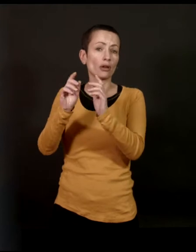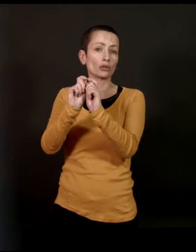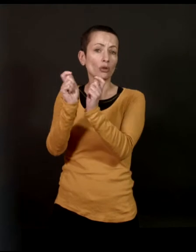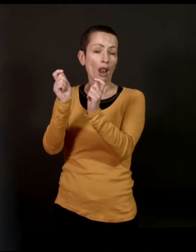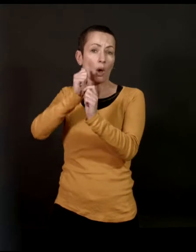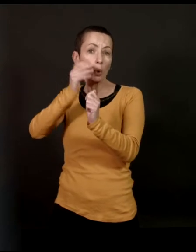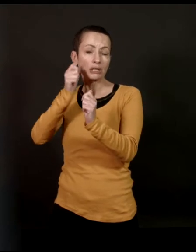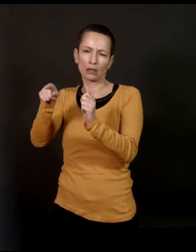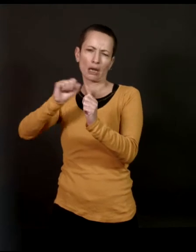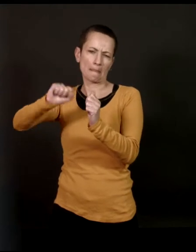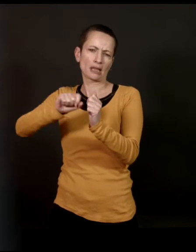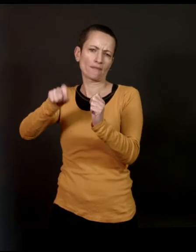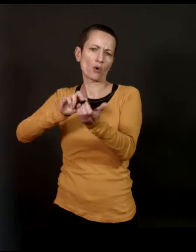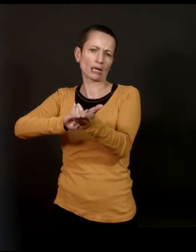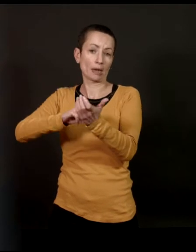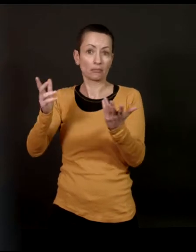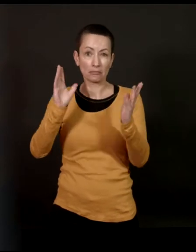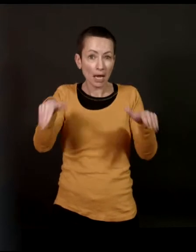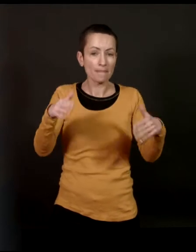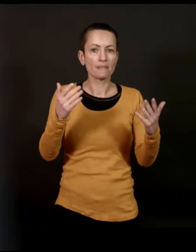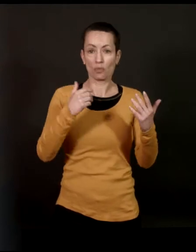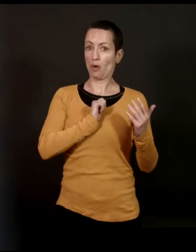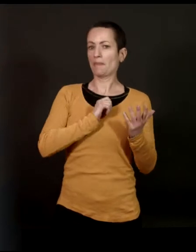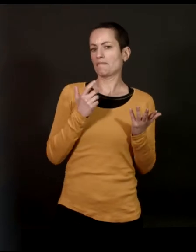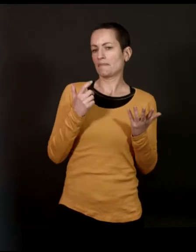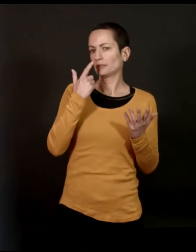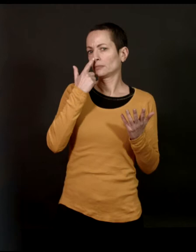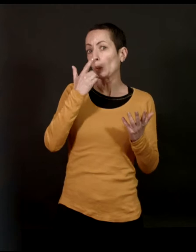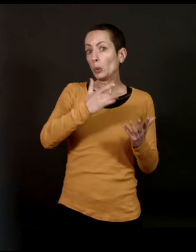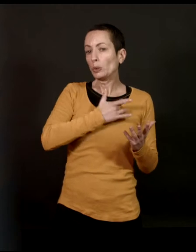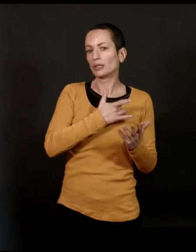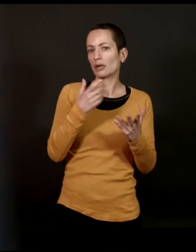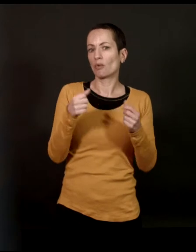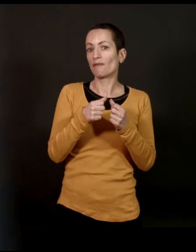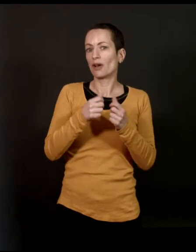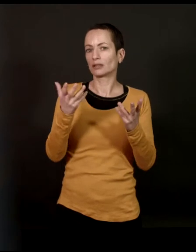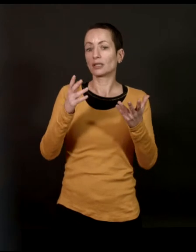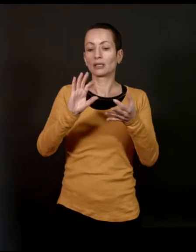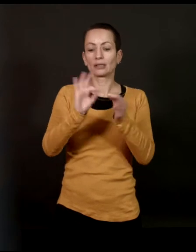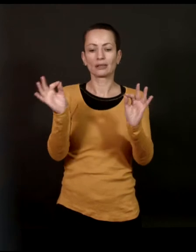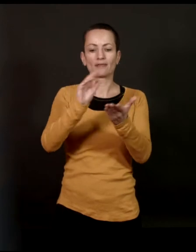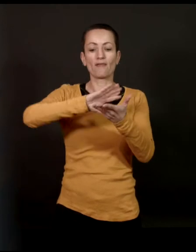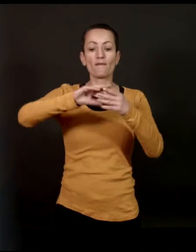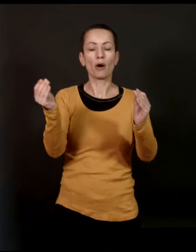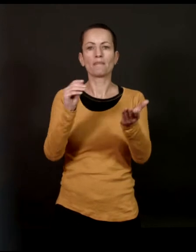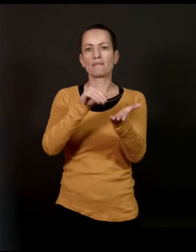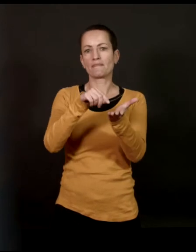compris dans un travail très rapide qui est celui du quotidien. Je pense que moi, tout cas, je pense qu'il est très utile de faire attention à la manière dont on écrit,